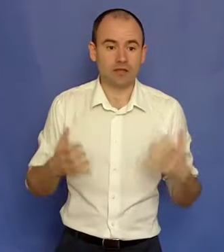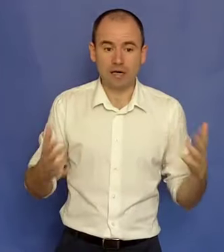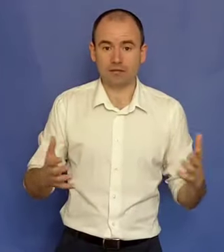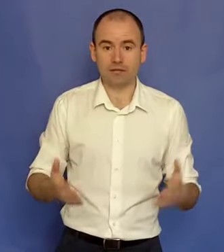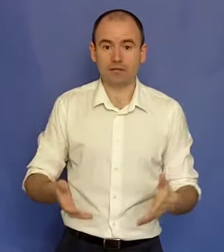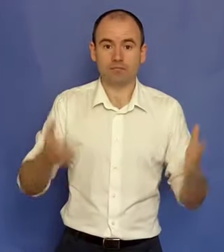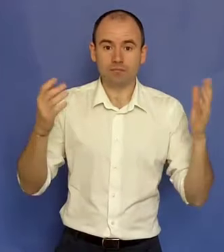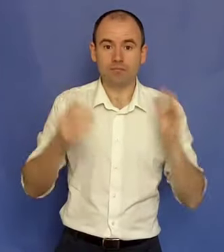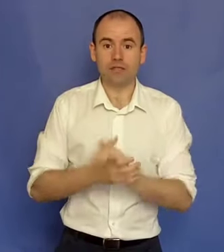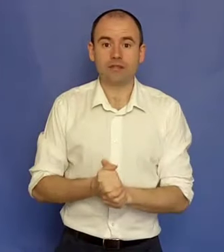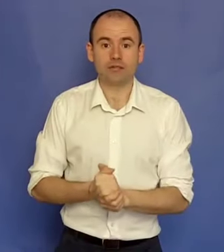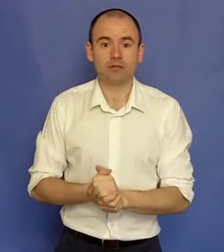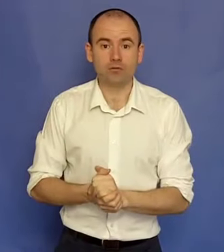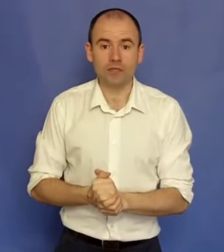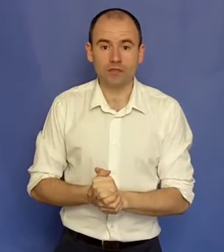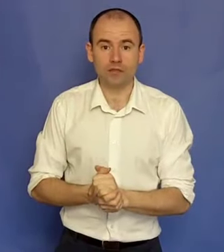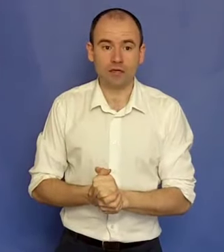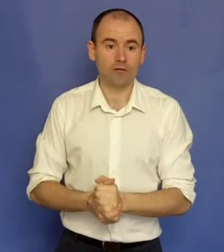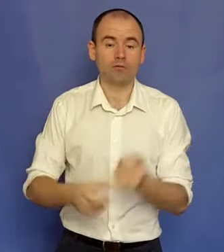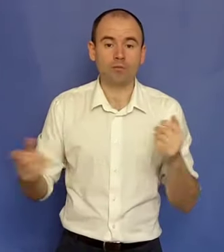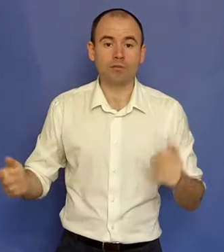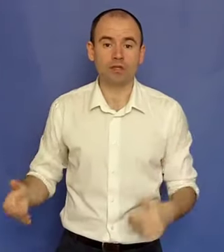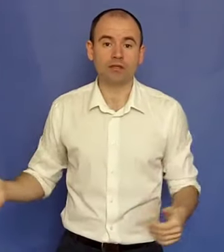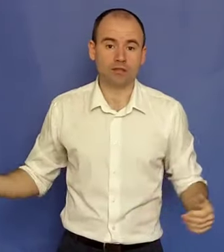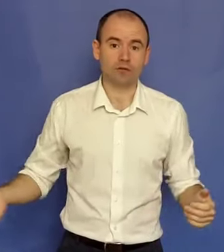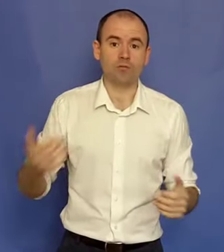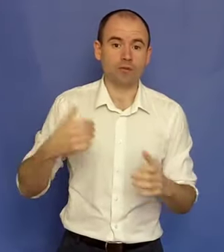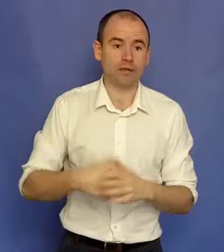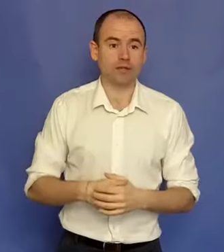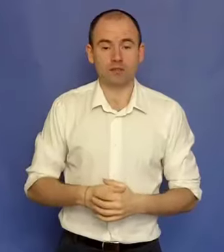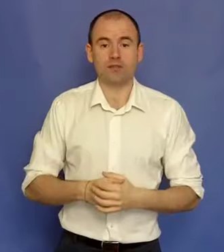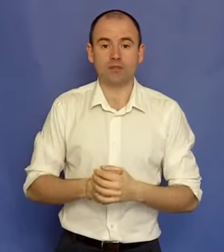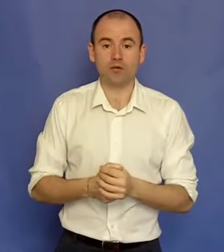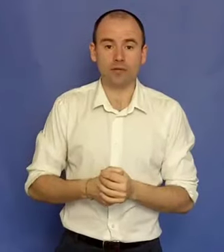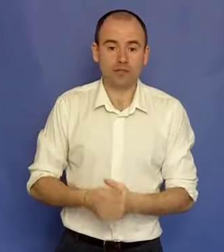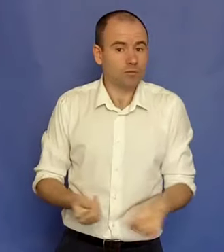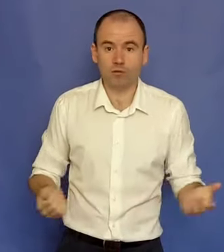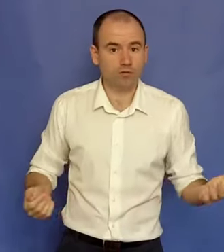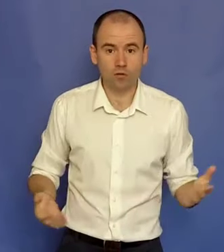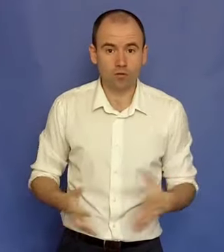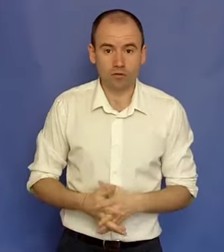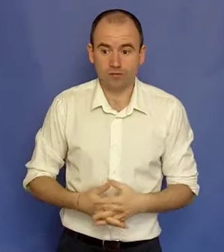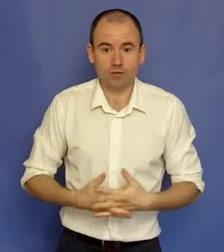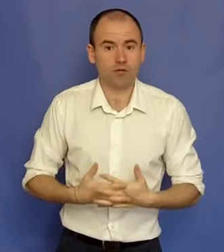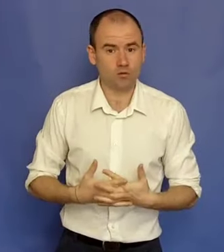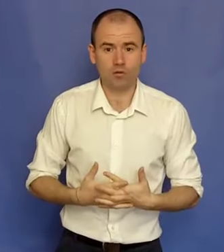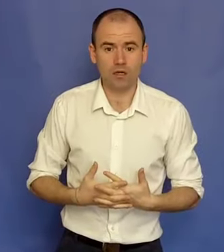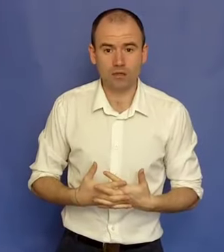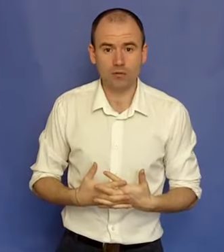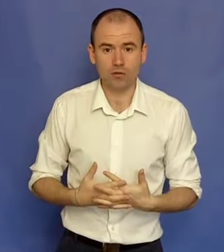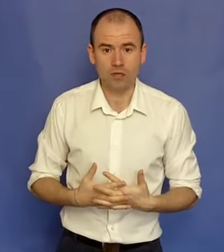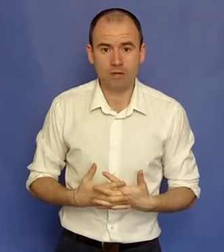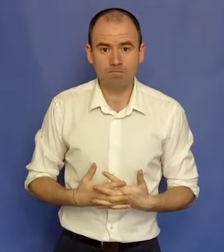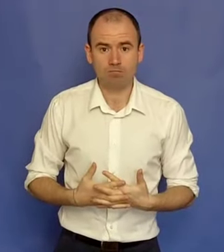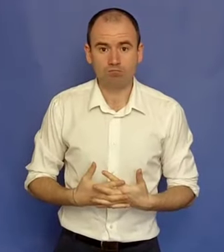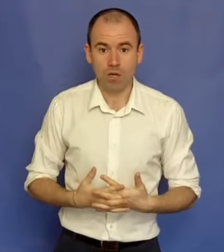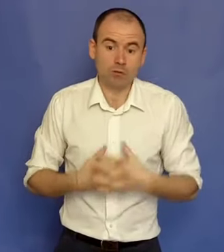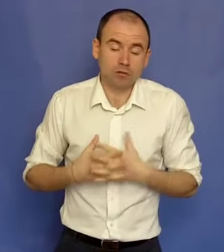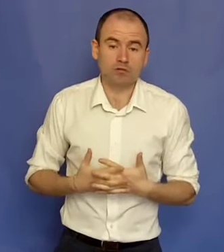Dacă azi este duminică, dacă vreau să mă duc cu bicicletă să fac o plimbare de 50 de kilometri, să pot să fac lucrul ăsta fără să aveau sucoteala nimănui. Pentru asta